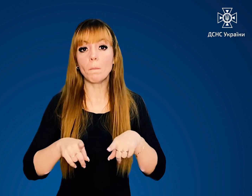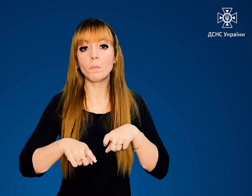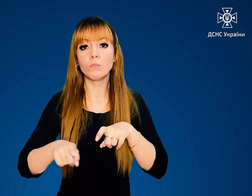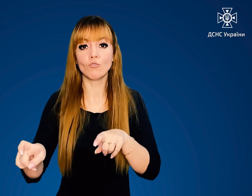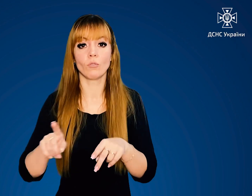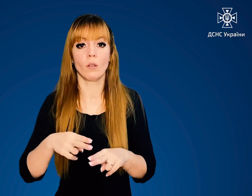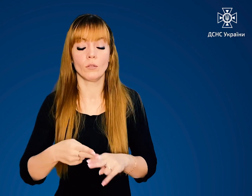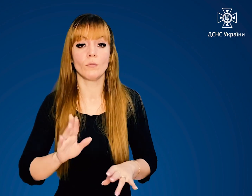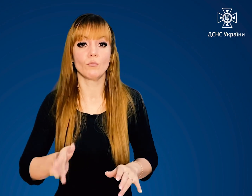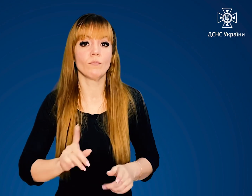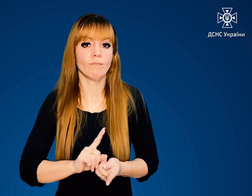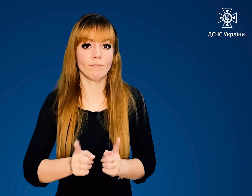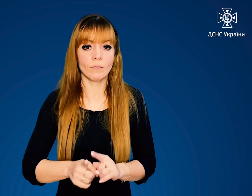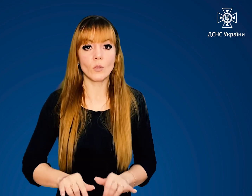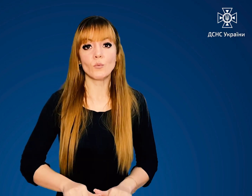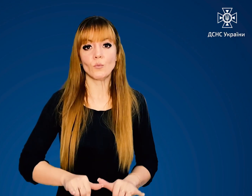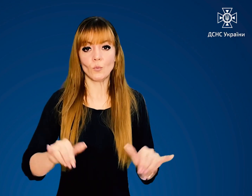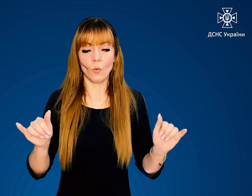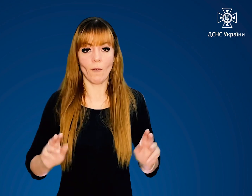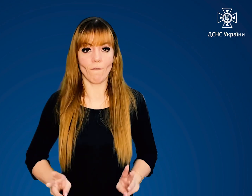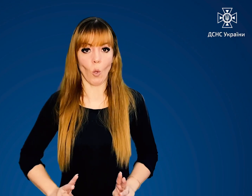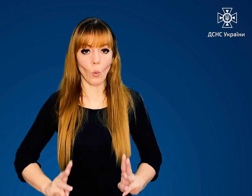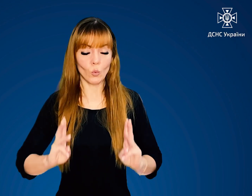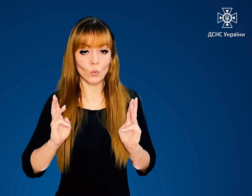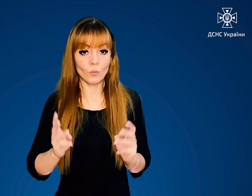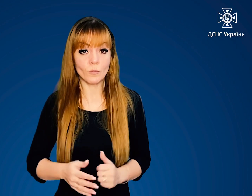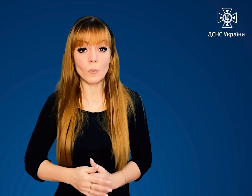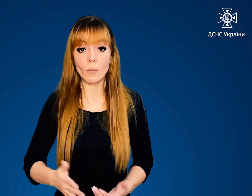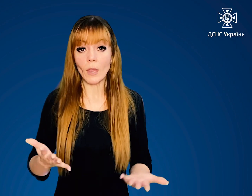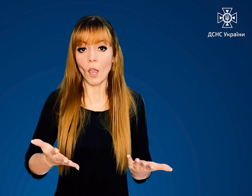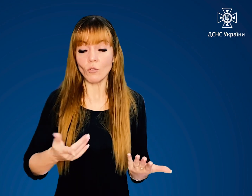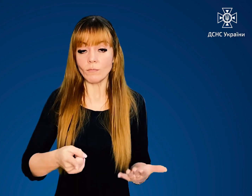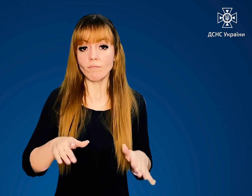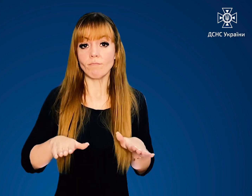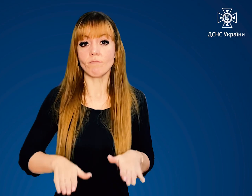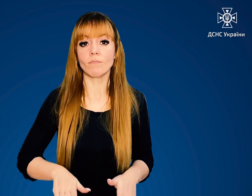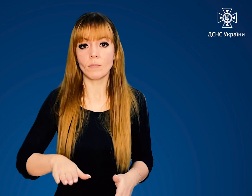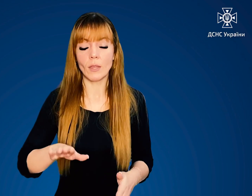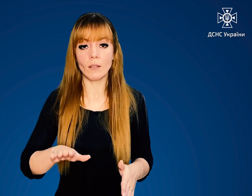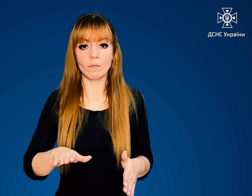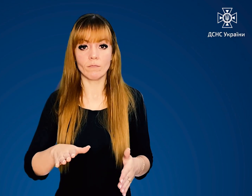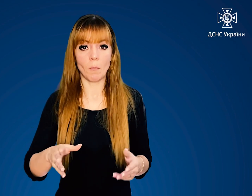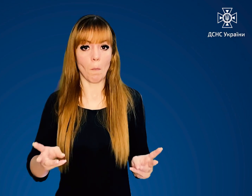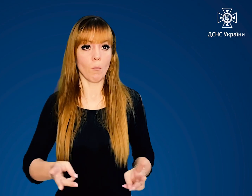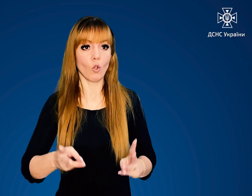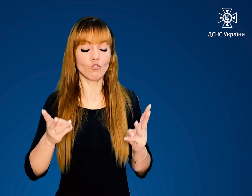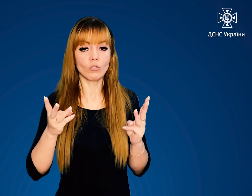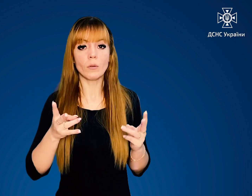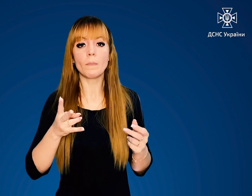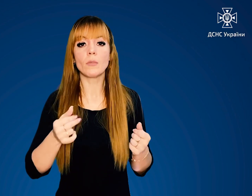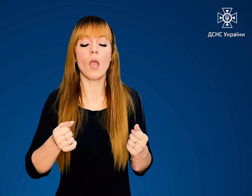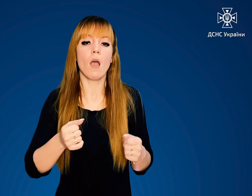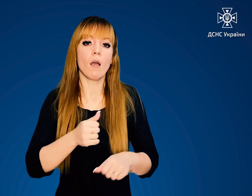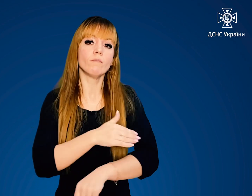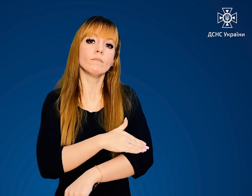сприяє роздуванню вогню. Якщо ви опинились в осередку пожежі на відкритій